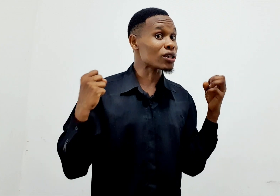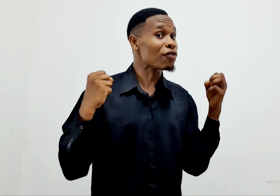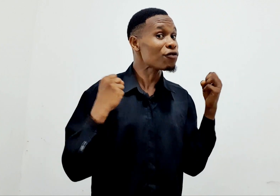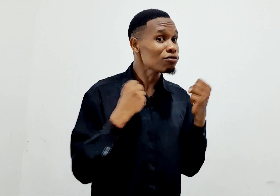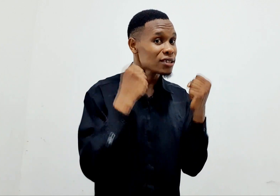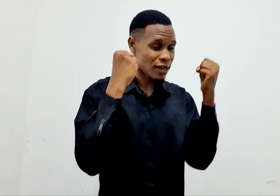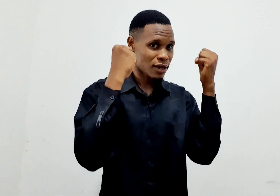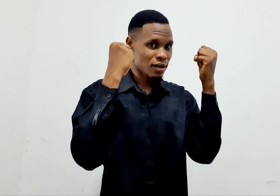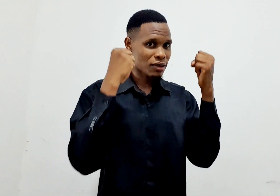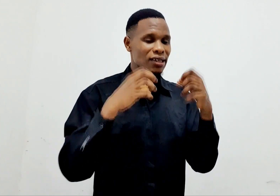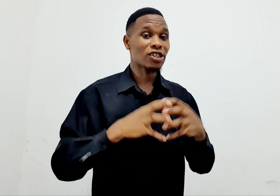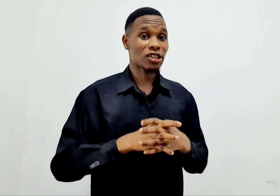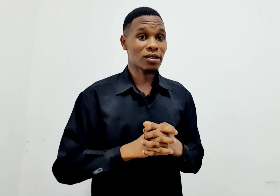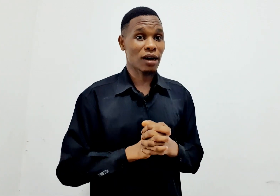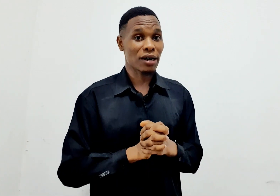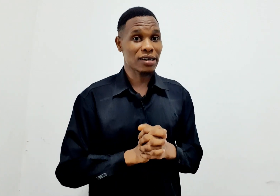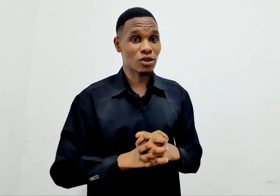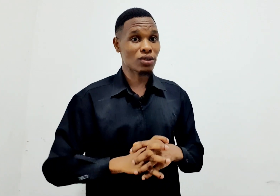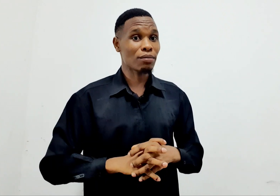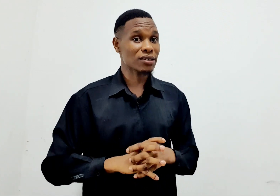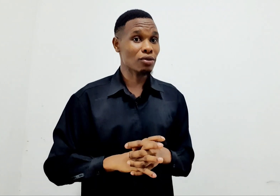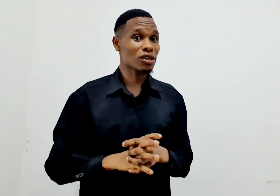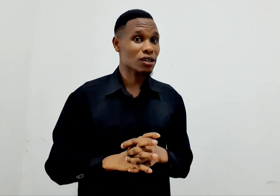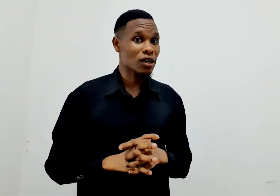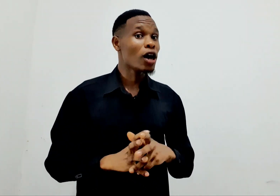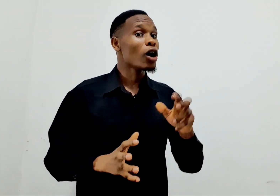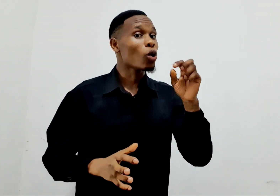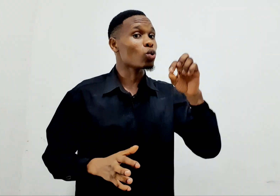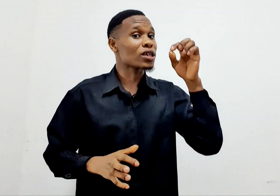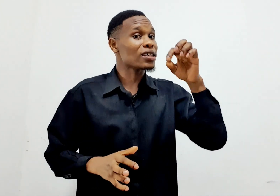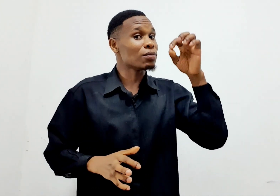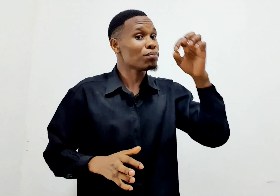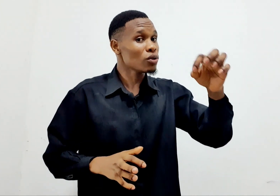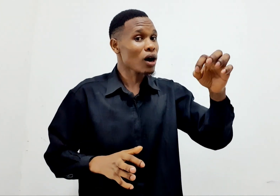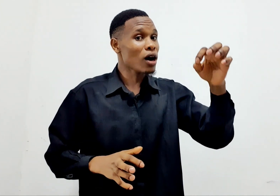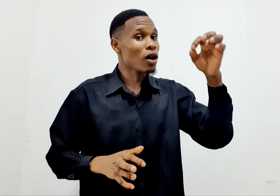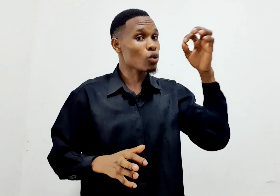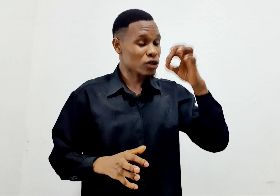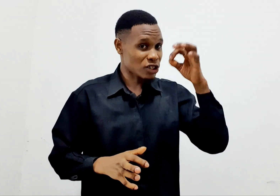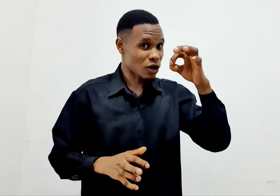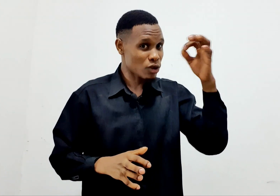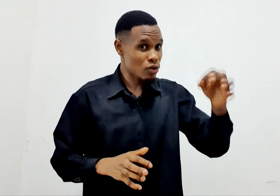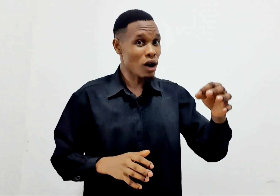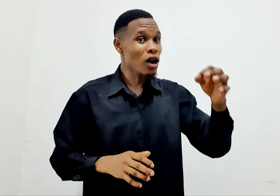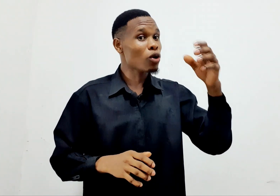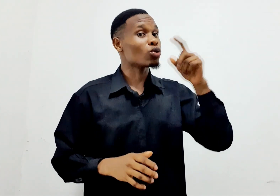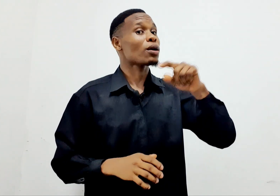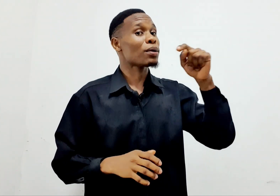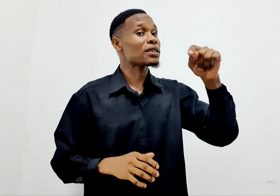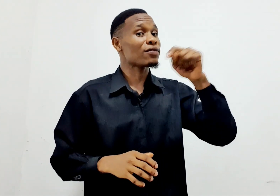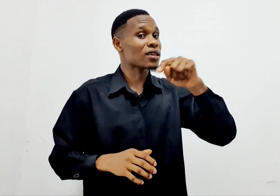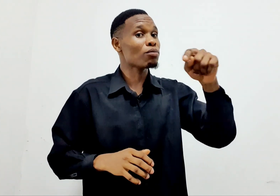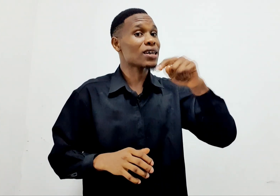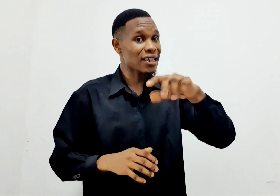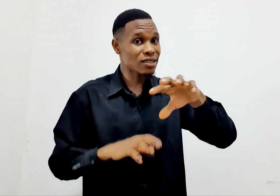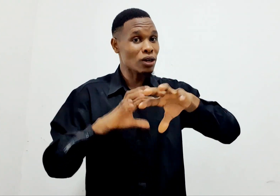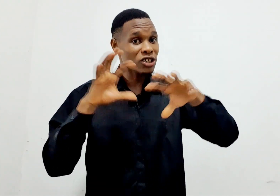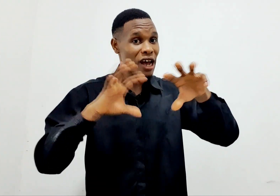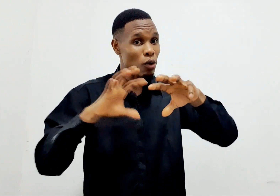utafute masashiri na amanesi kusaba za wiki. Utajibiwa. Uta shauliwa. Uta pata vitabu kreisi kwanja ya